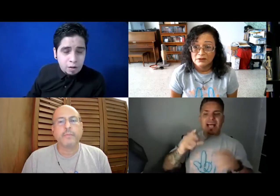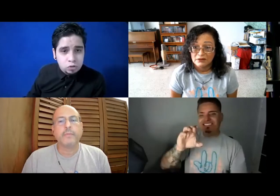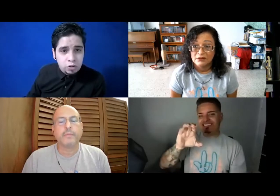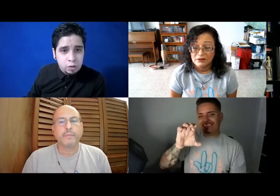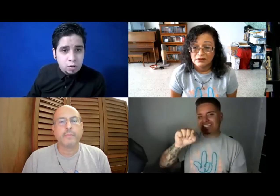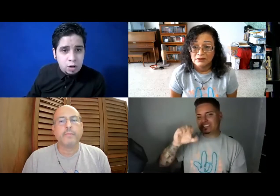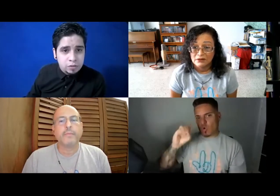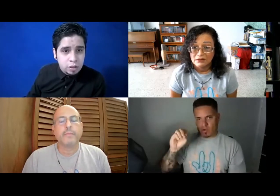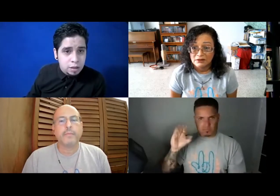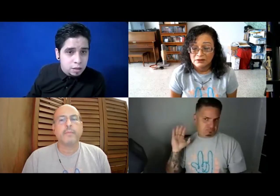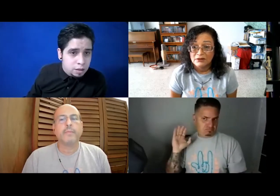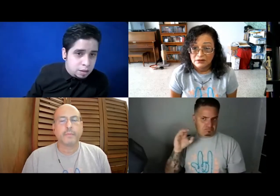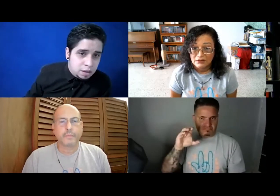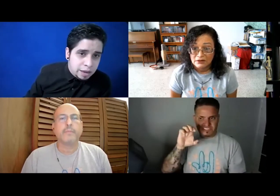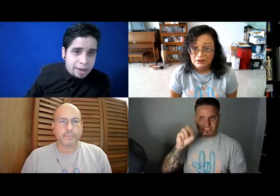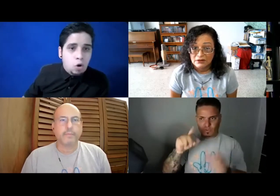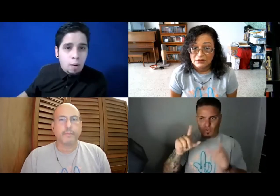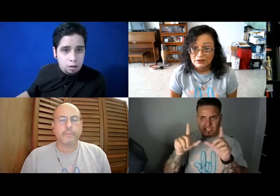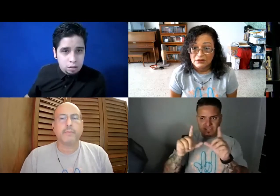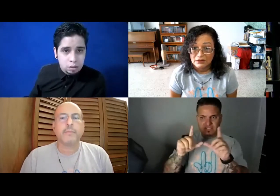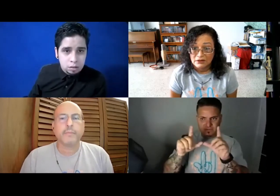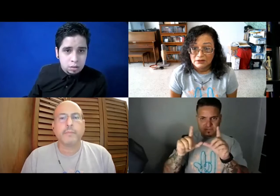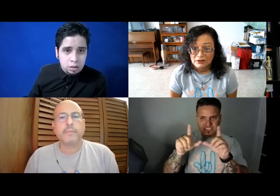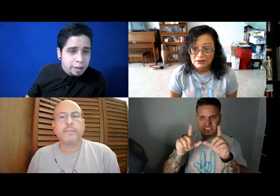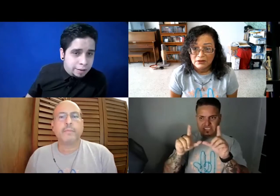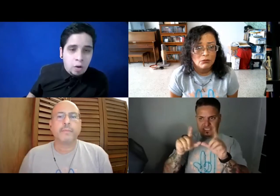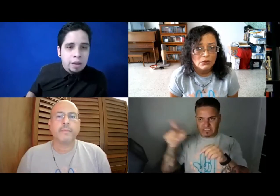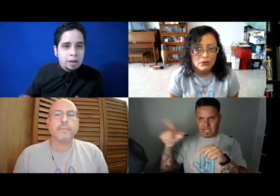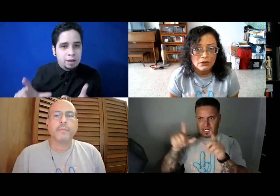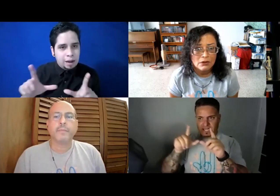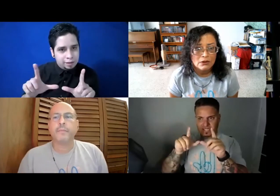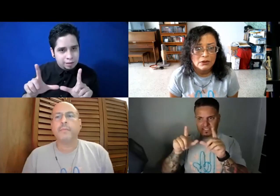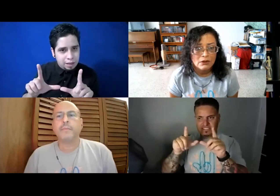Un solo se encuentra con la persona en Echobar, no, la licenciada,